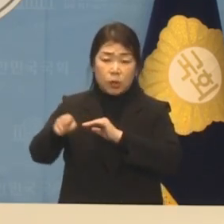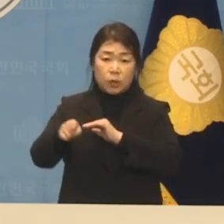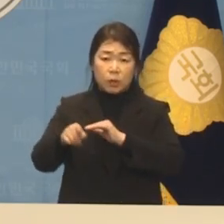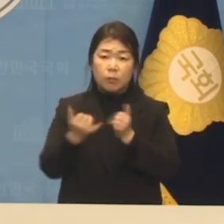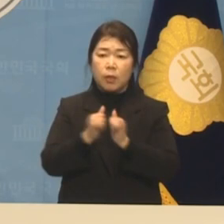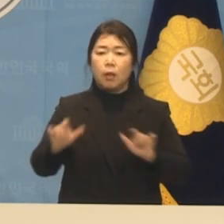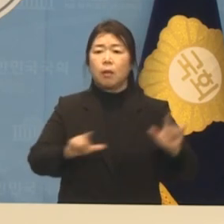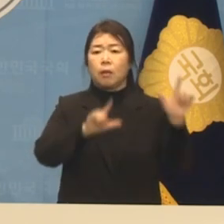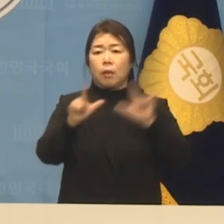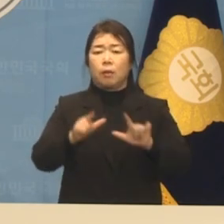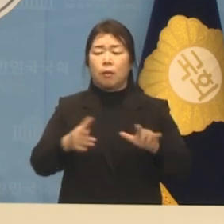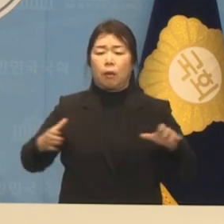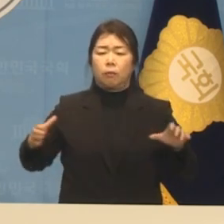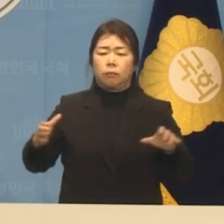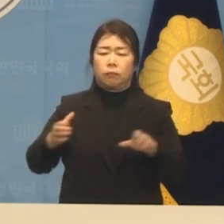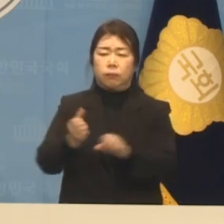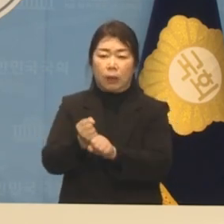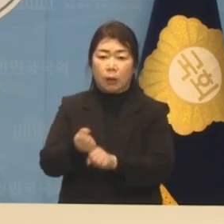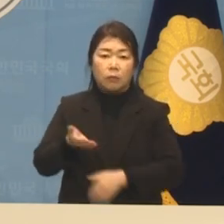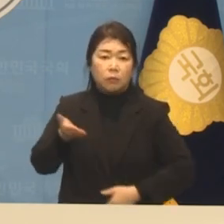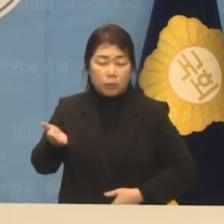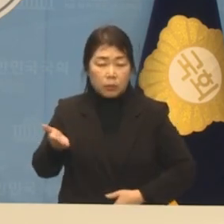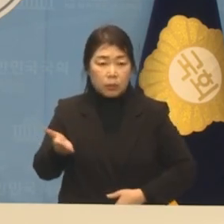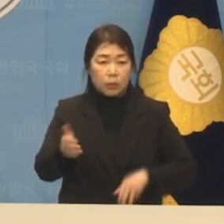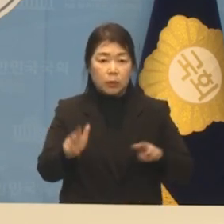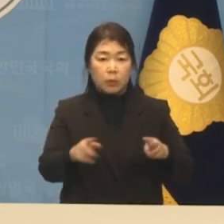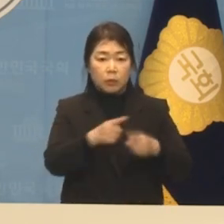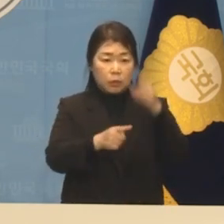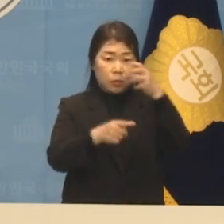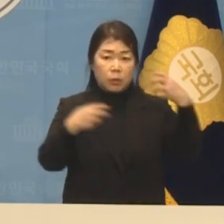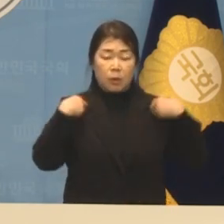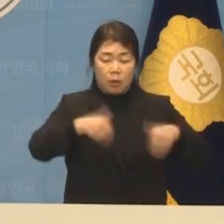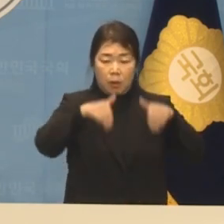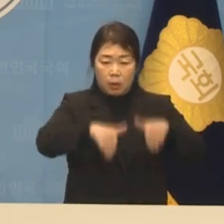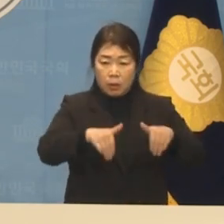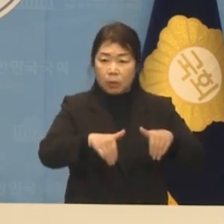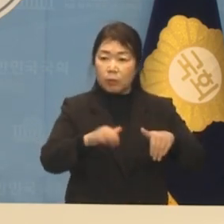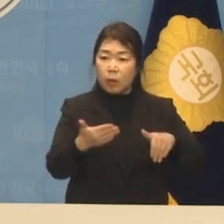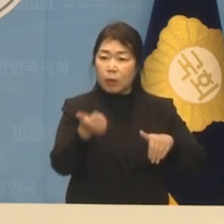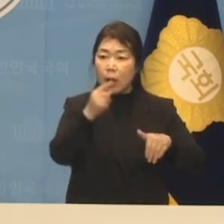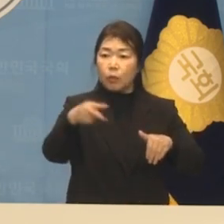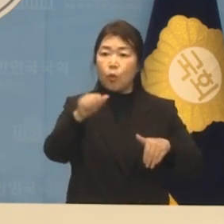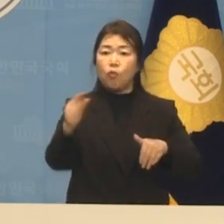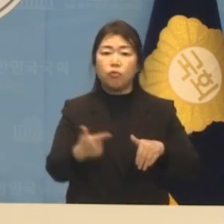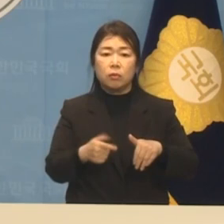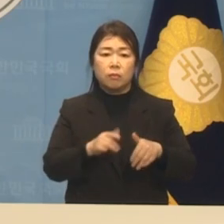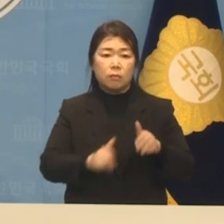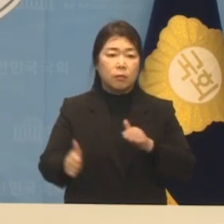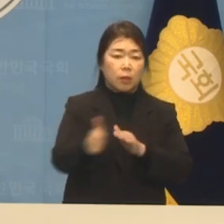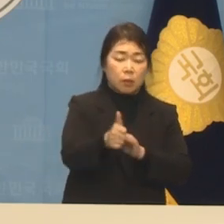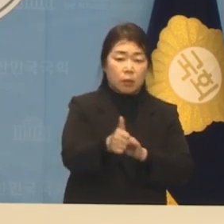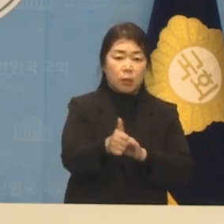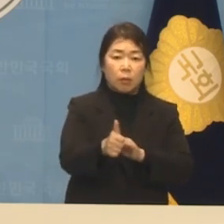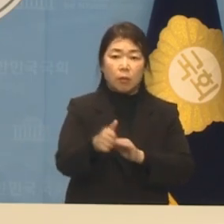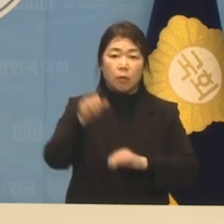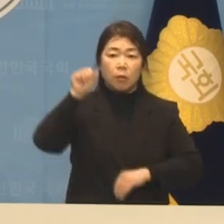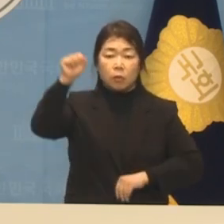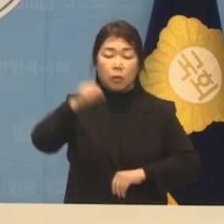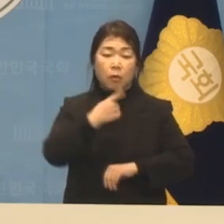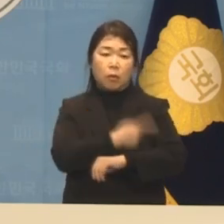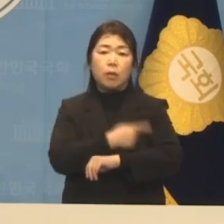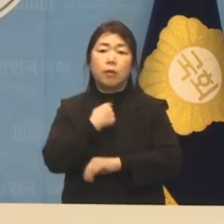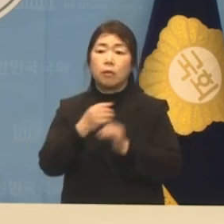민생을 올가메고 이제는 뻔뻔한 윤석열 정권의 하수인 한동훈을 앞세워 운동권 청산을 외치며